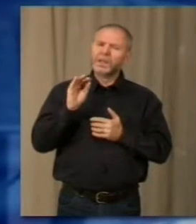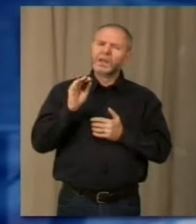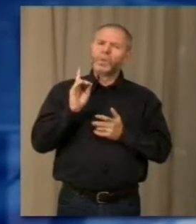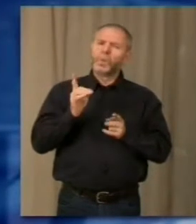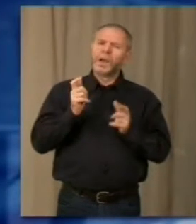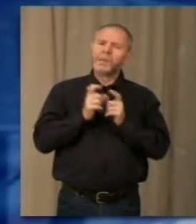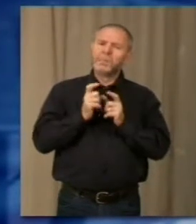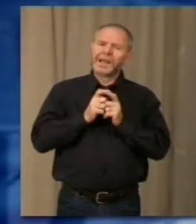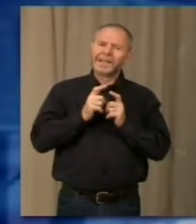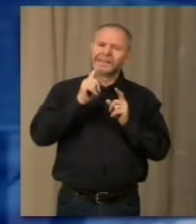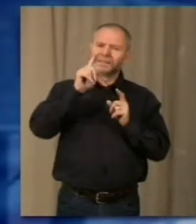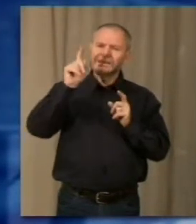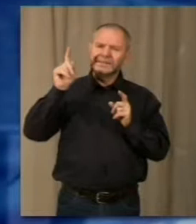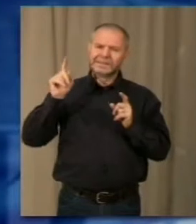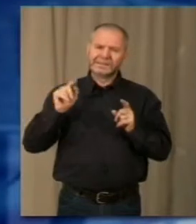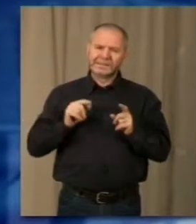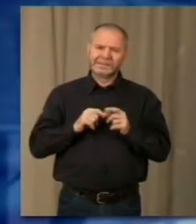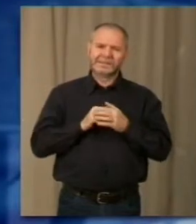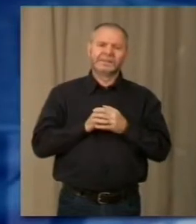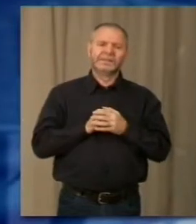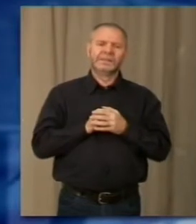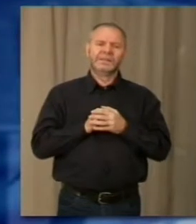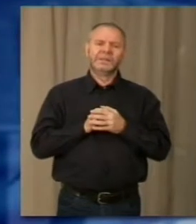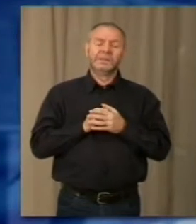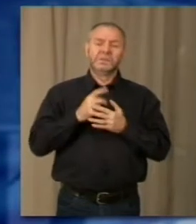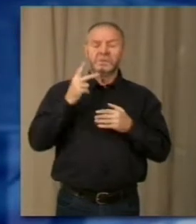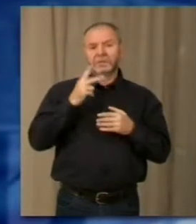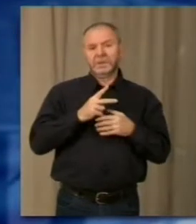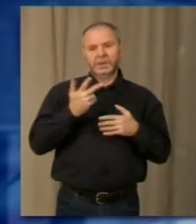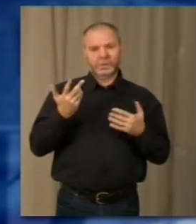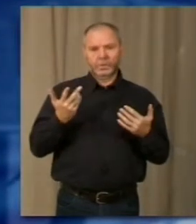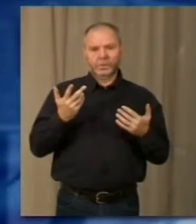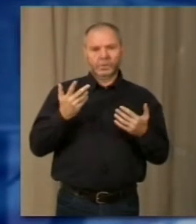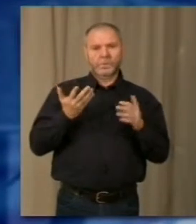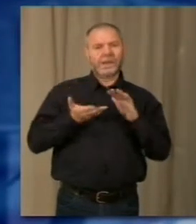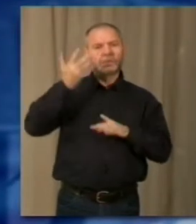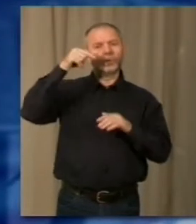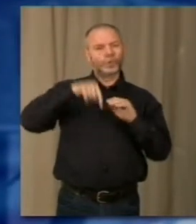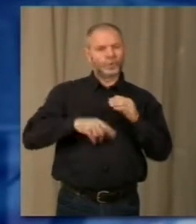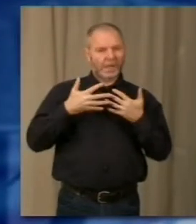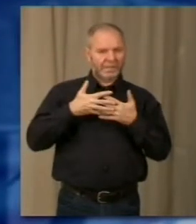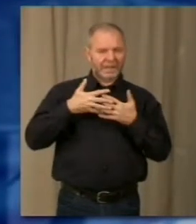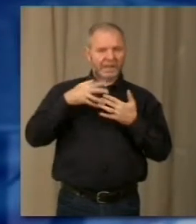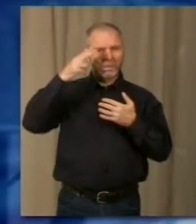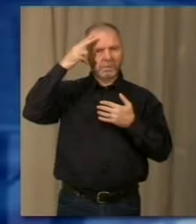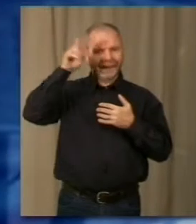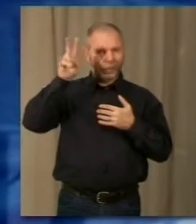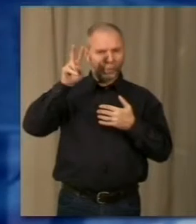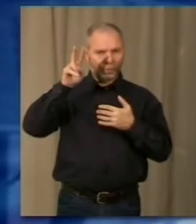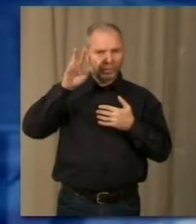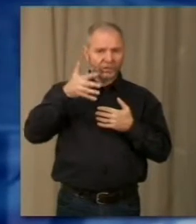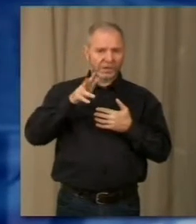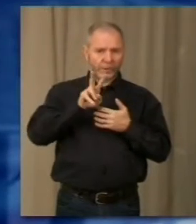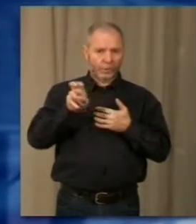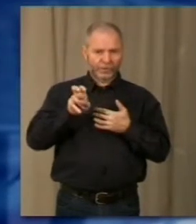rappresentati qui in questa mostra? Sì, diciamo che la maggioranza del Sud America è il Peru perché sono più di 200